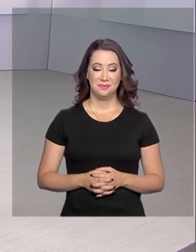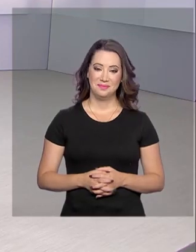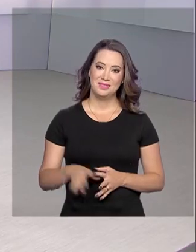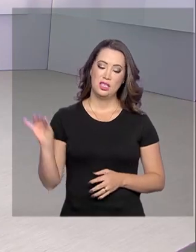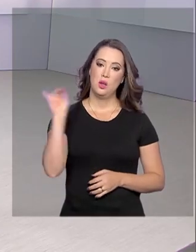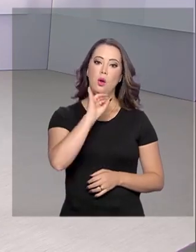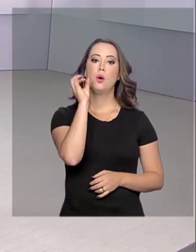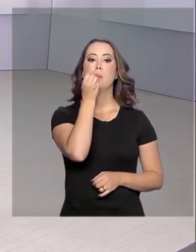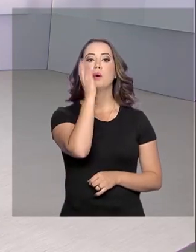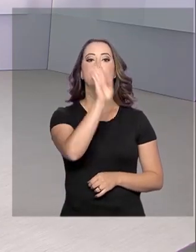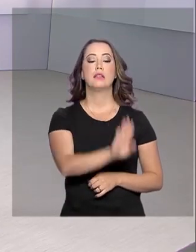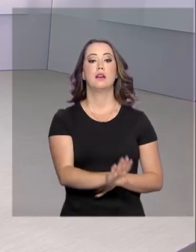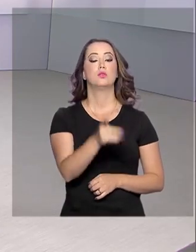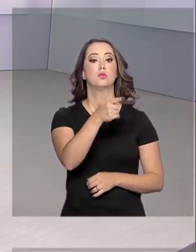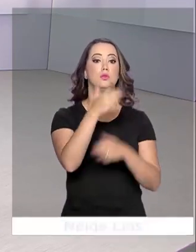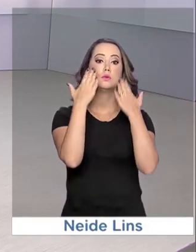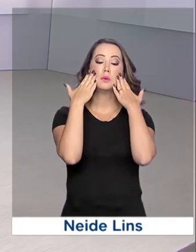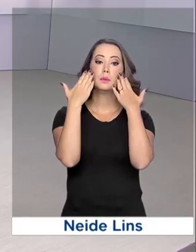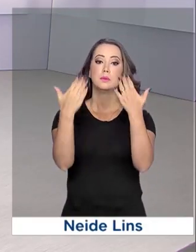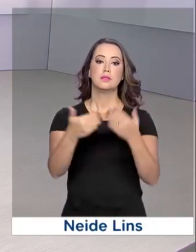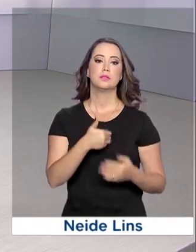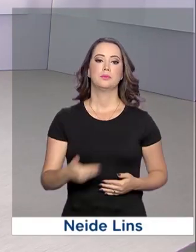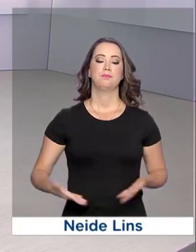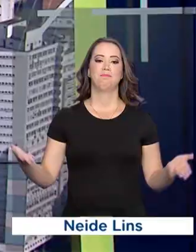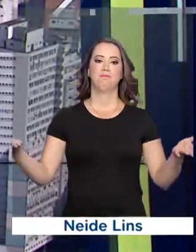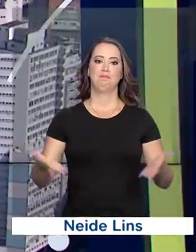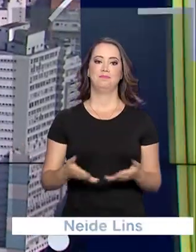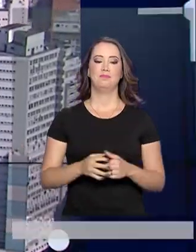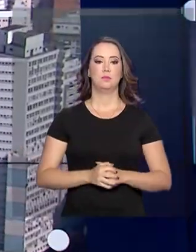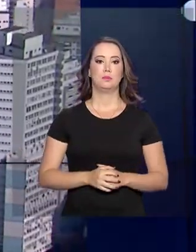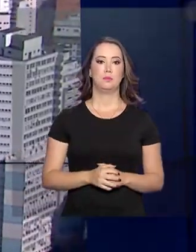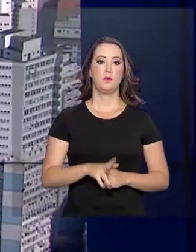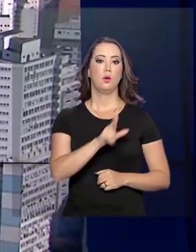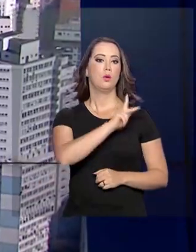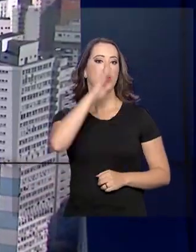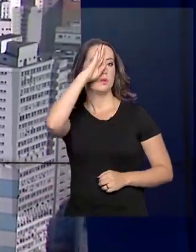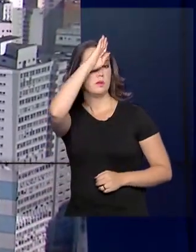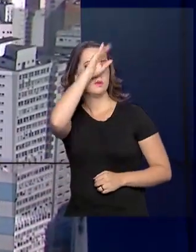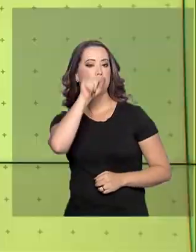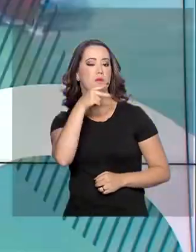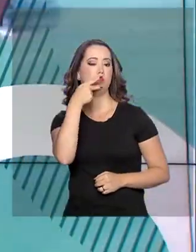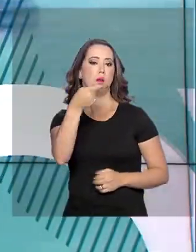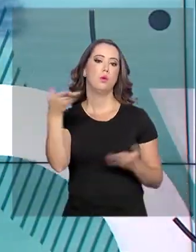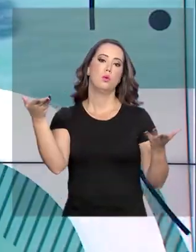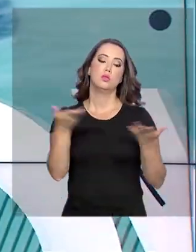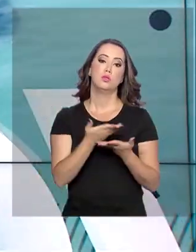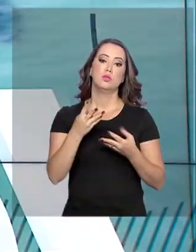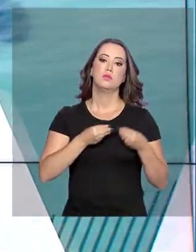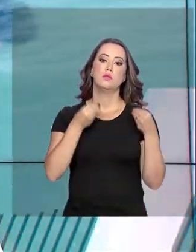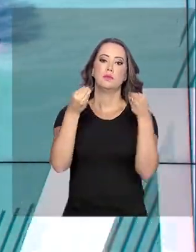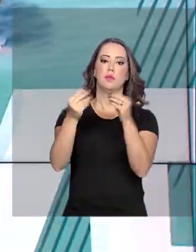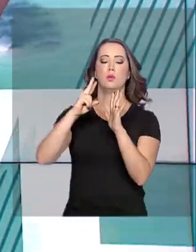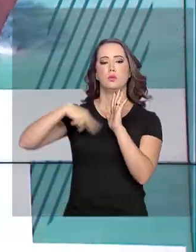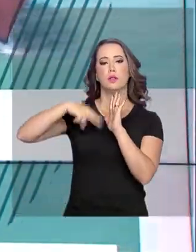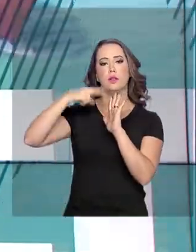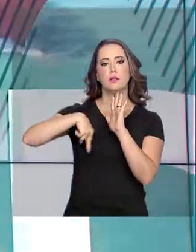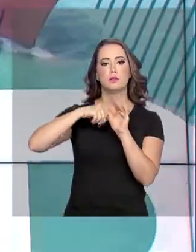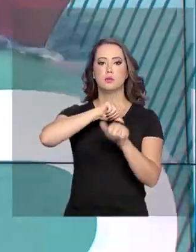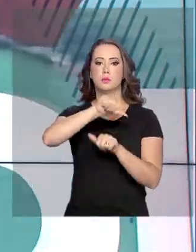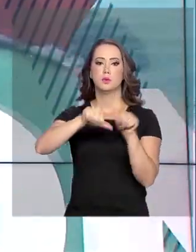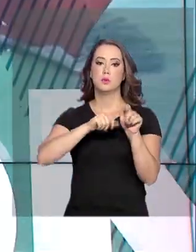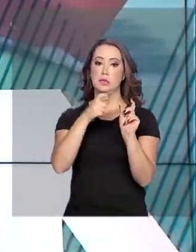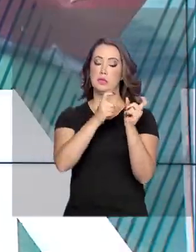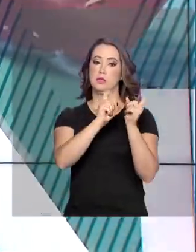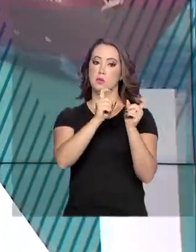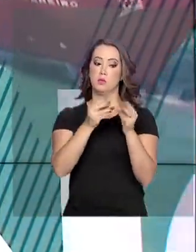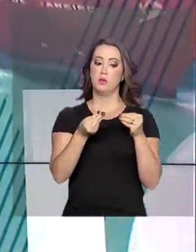Olá, boa tarde. Estamos de volta com o Governo Agora. O presidente Jair Bolsonaro disse hoje que vai enviar o texto da reforma